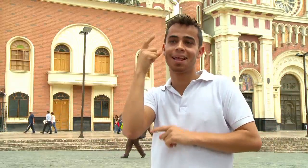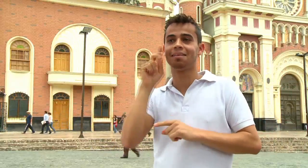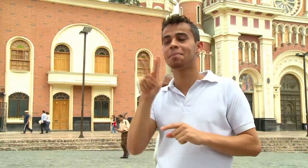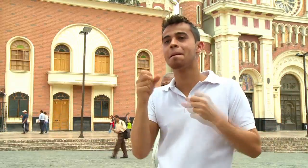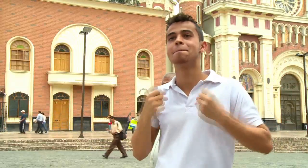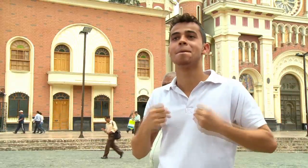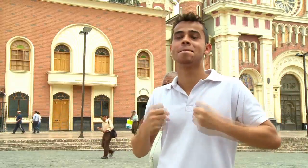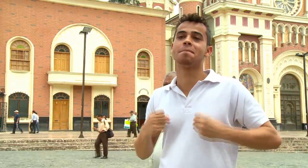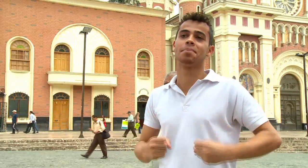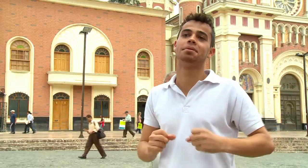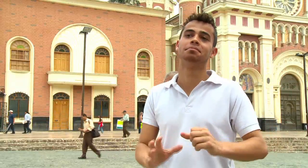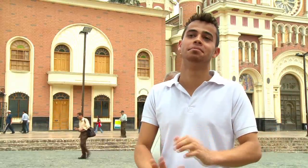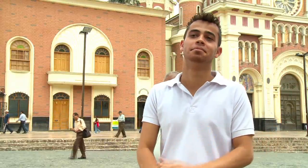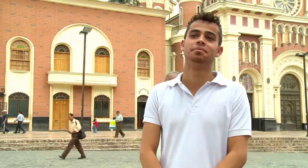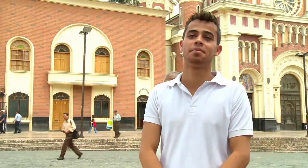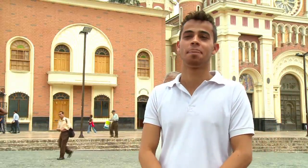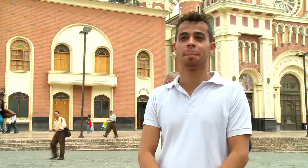tener más acceso a la información.